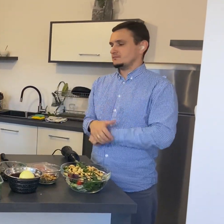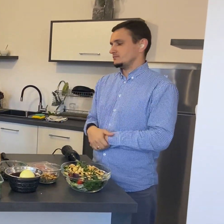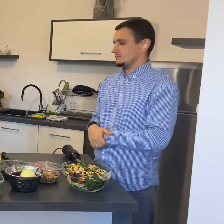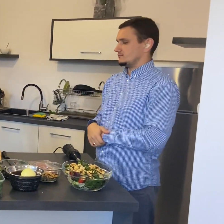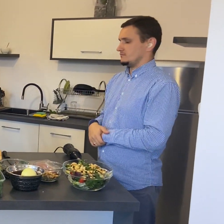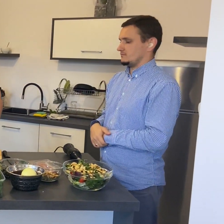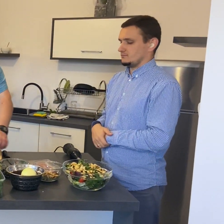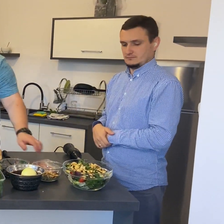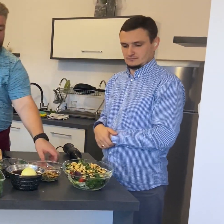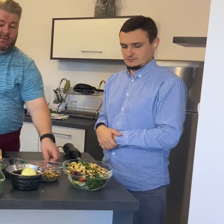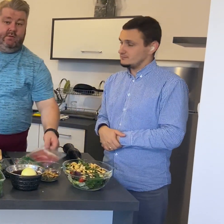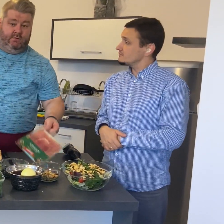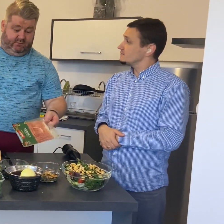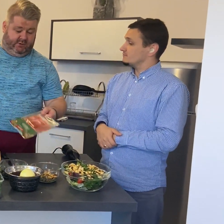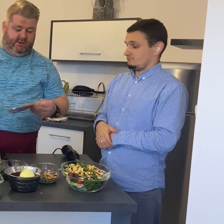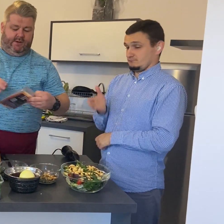teraz szynka